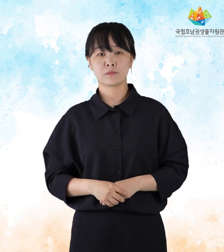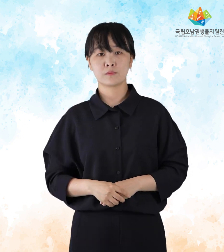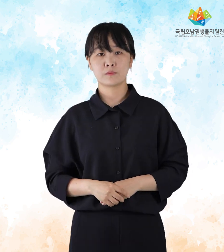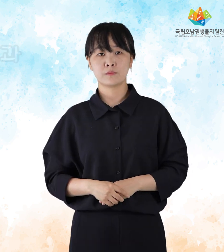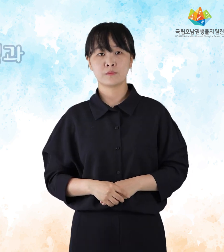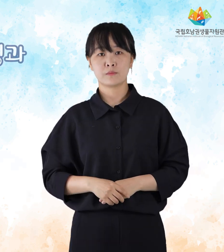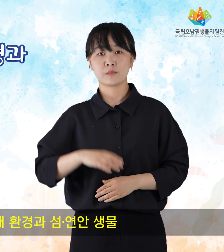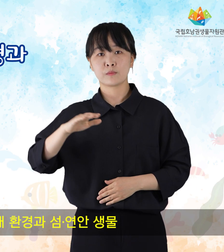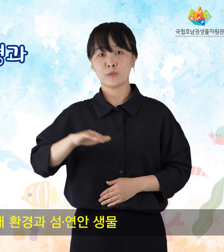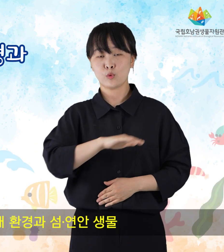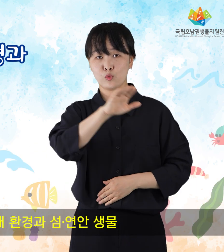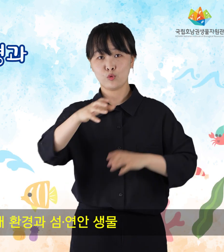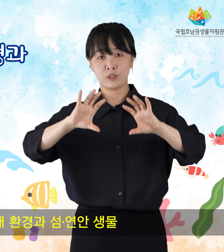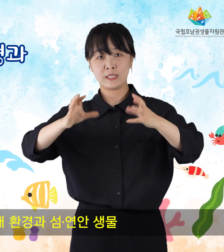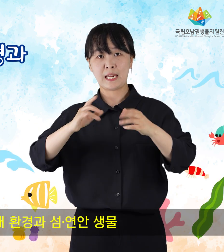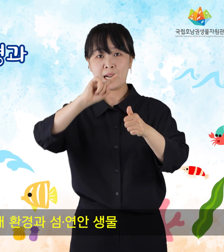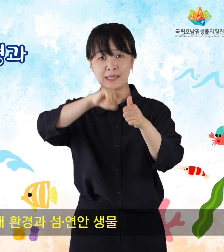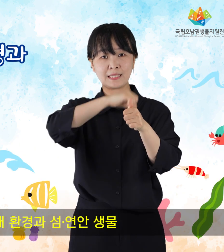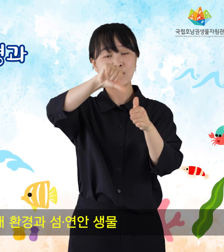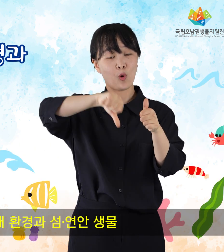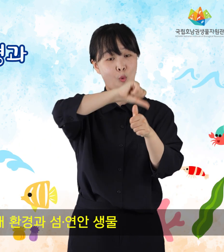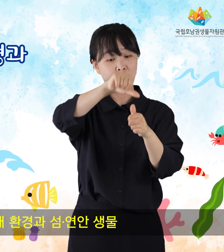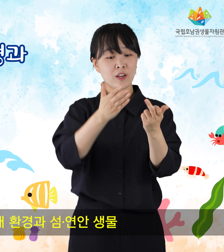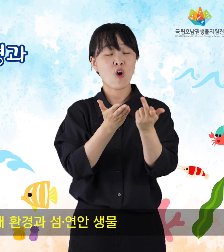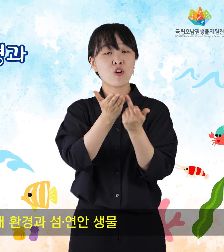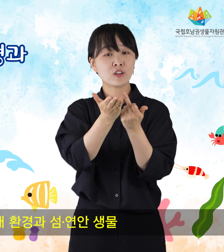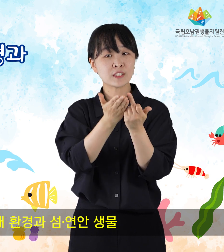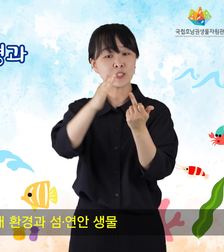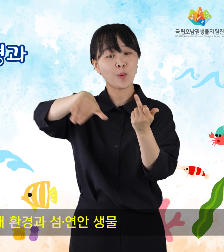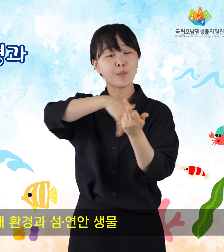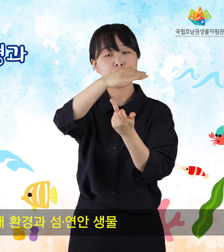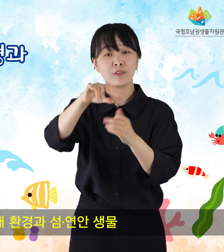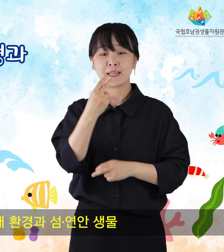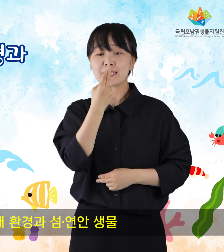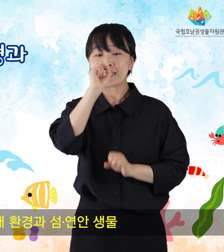우리나라 생태환경과 섬 연한 생물